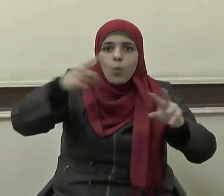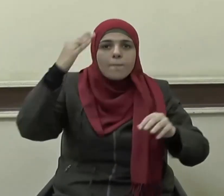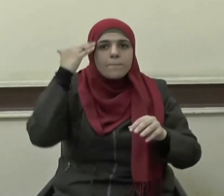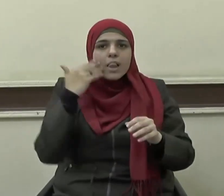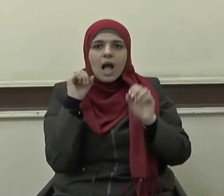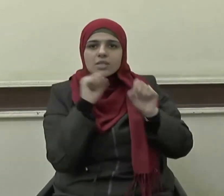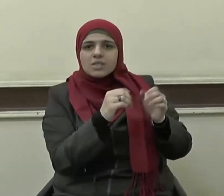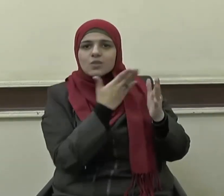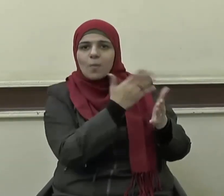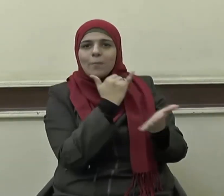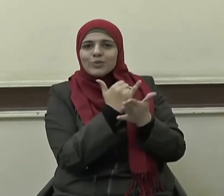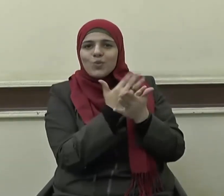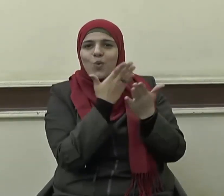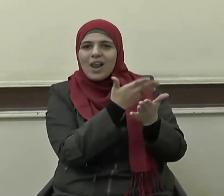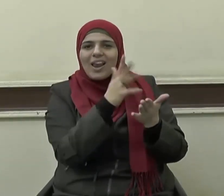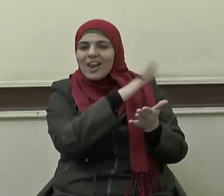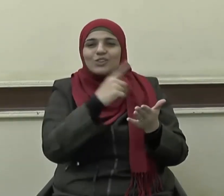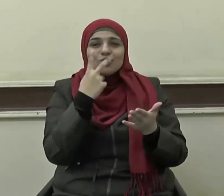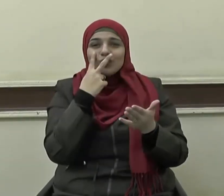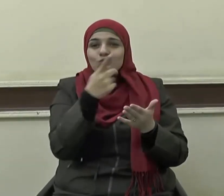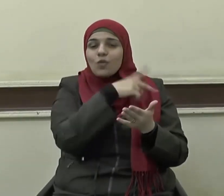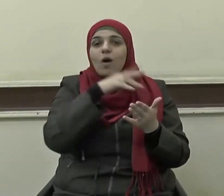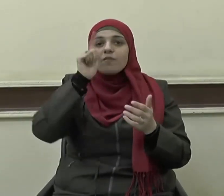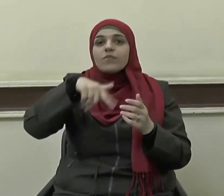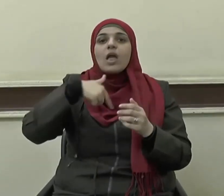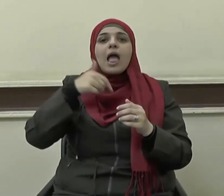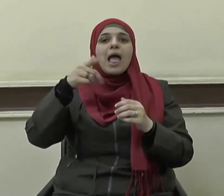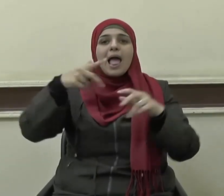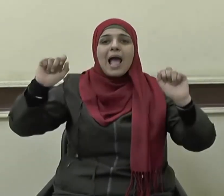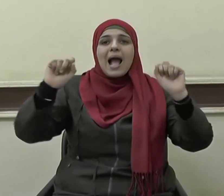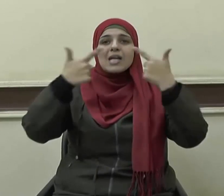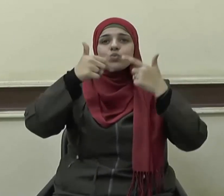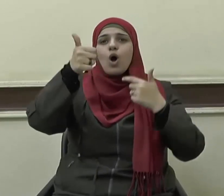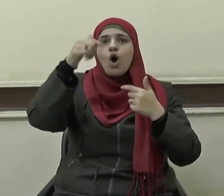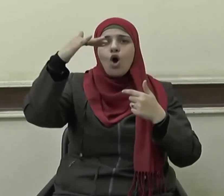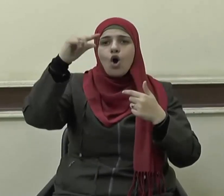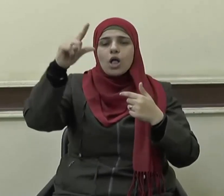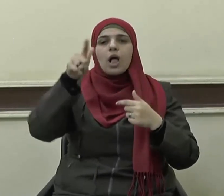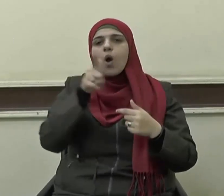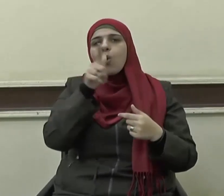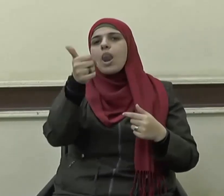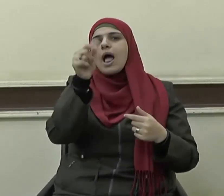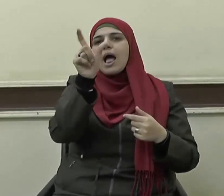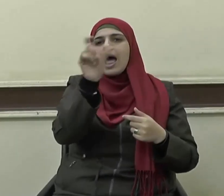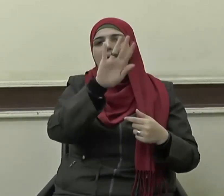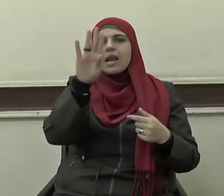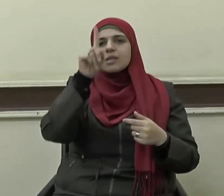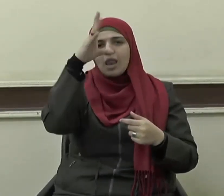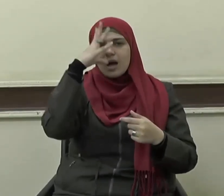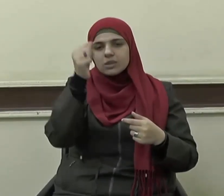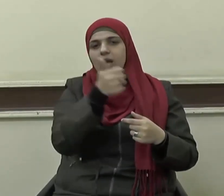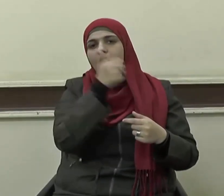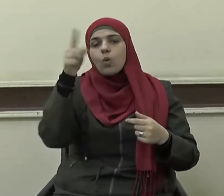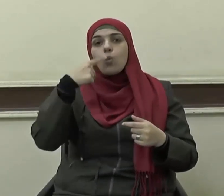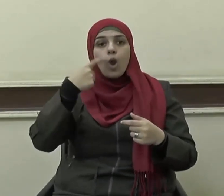ما كان منهن يوم أحد يقول أنس رضي الله عنه ولقد رأيت